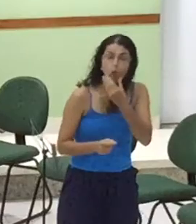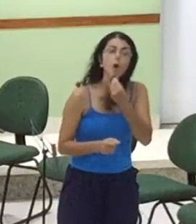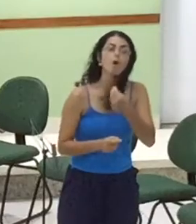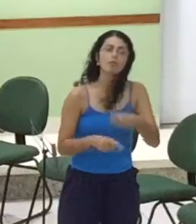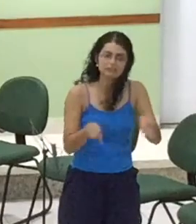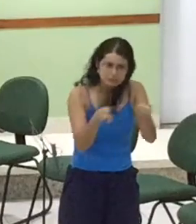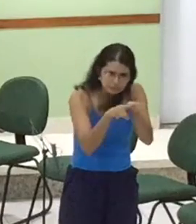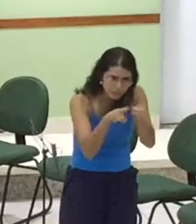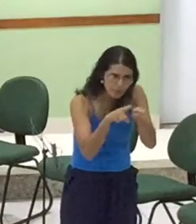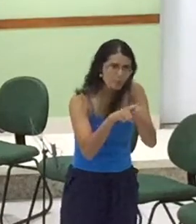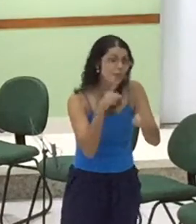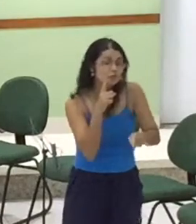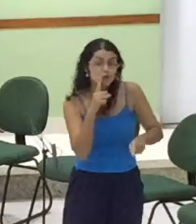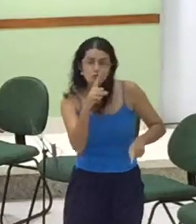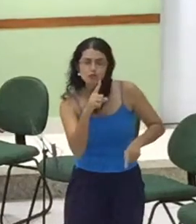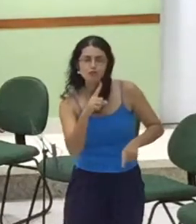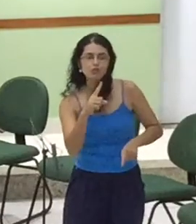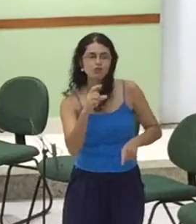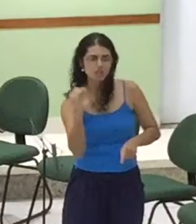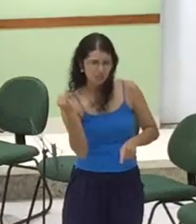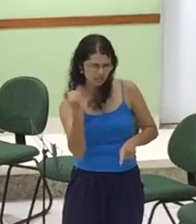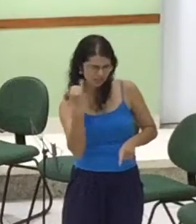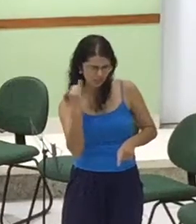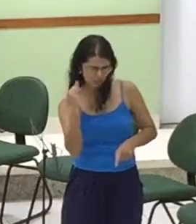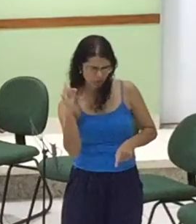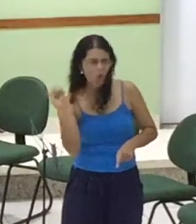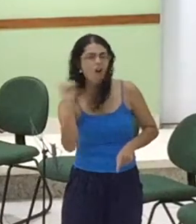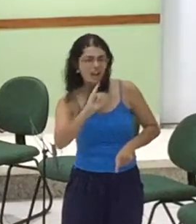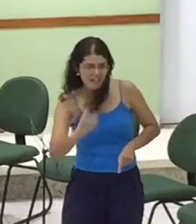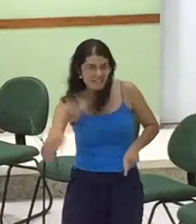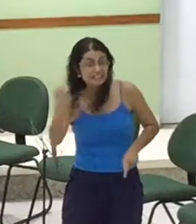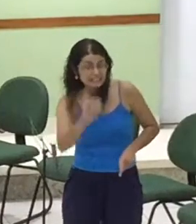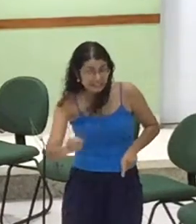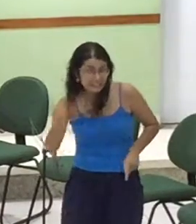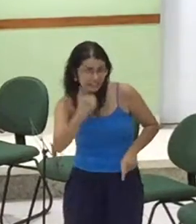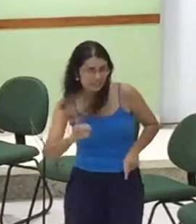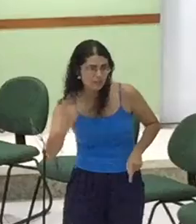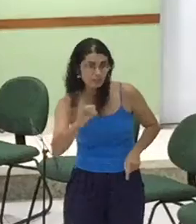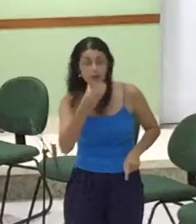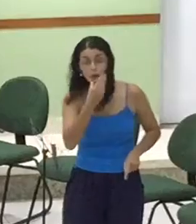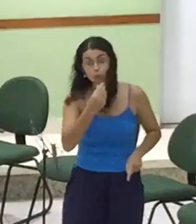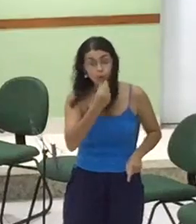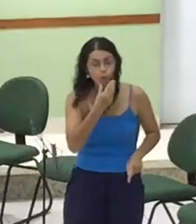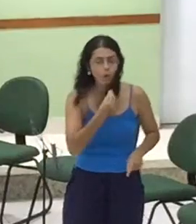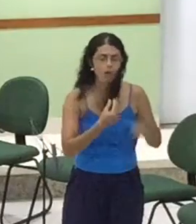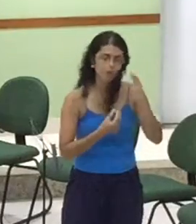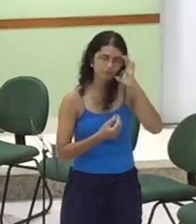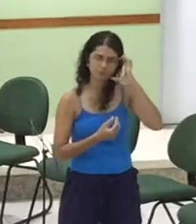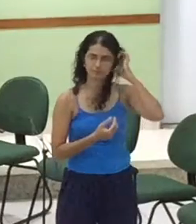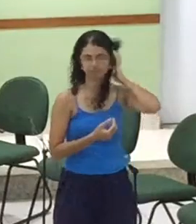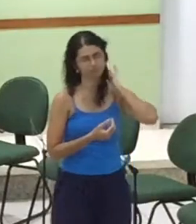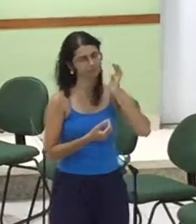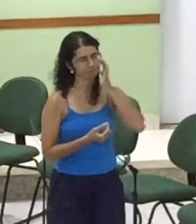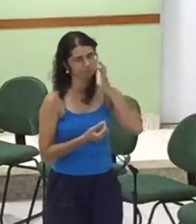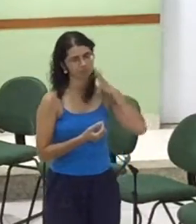Não Não chegou a esse dia irmão Mas olha Eu me considero um coadjuvante Em toda essa coisa